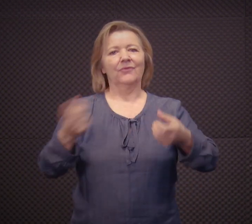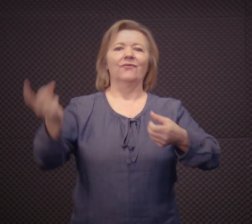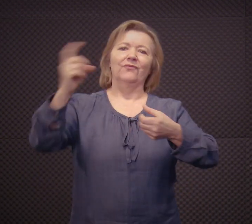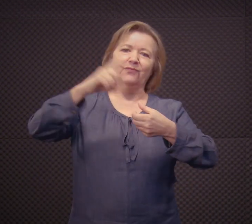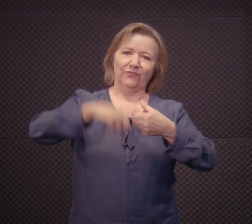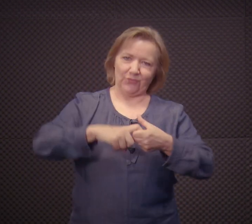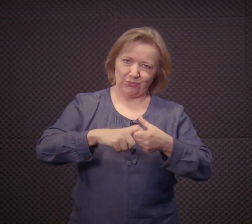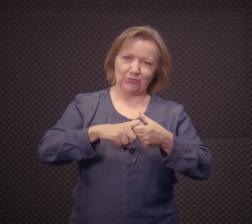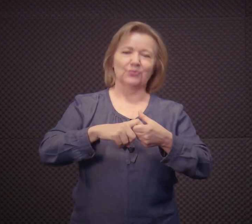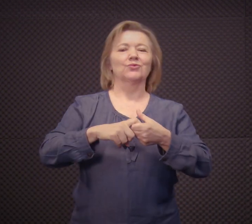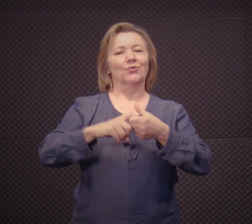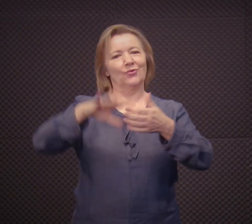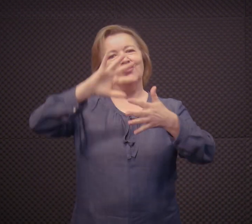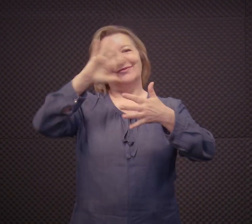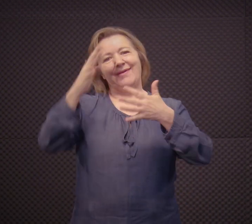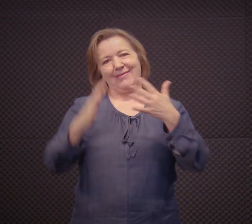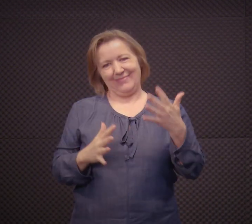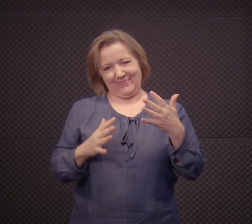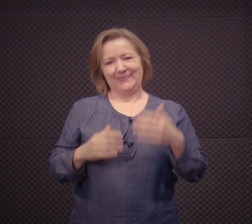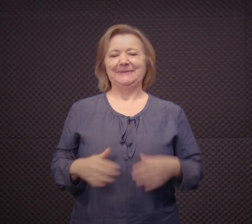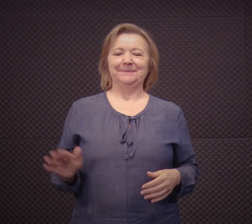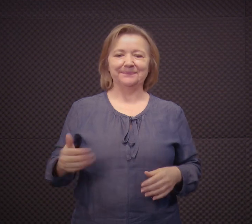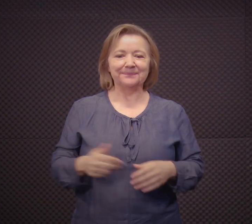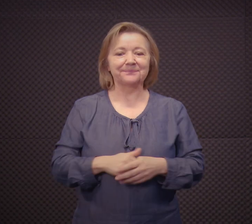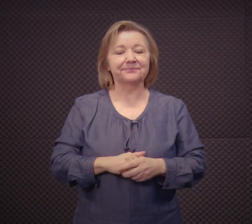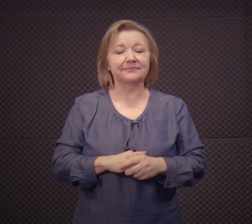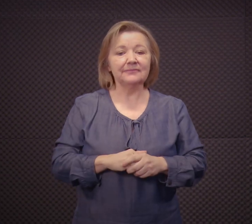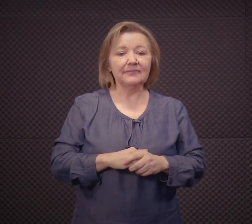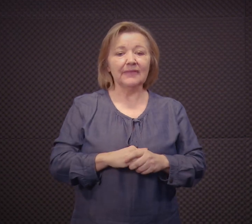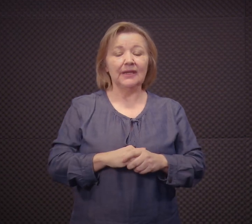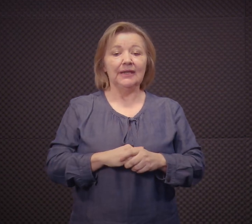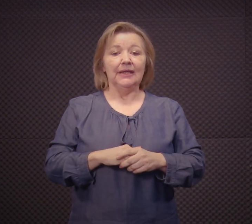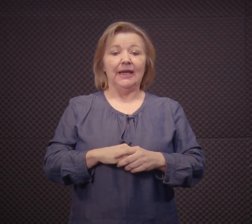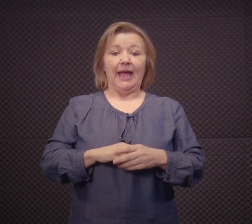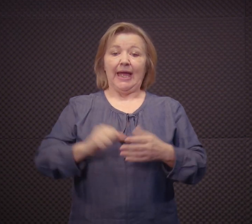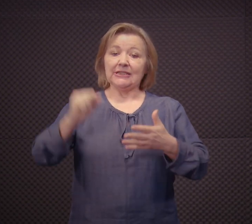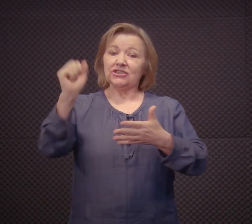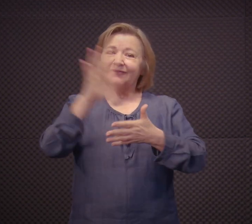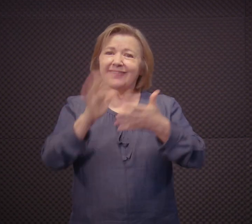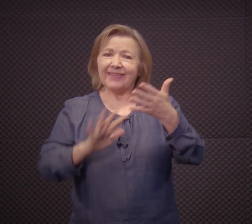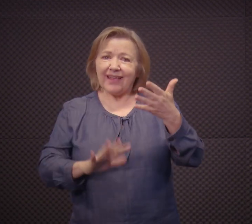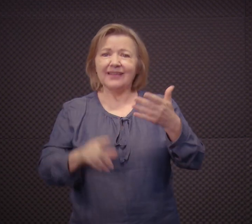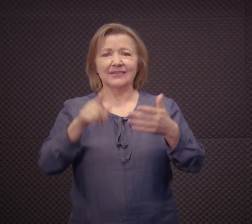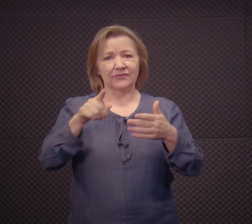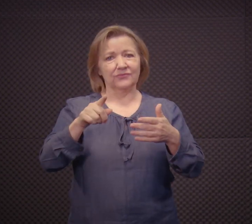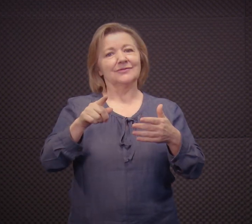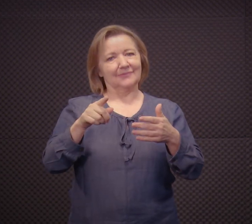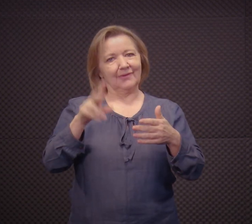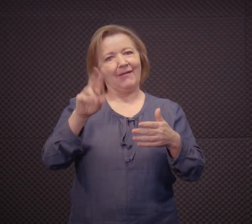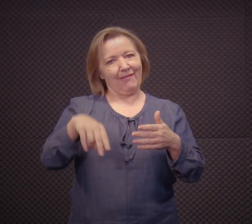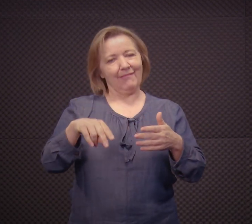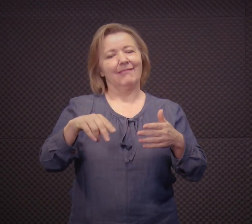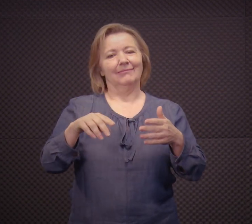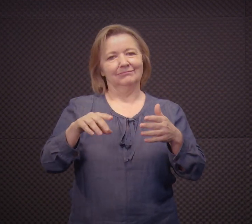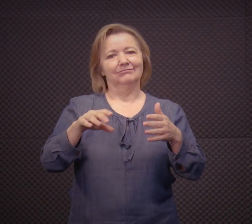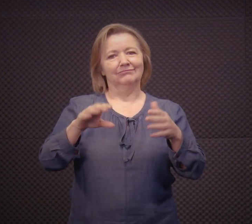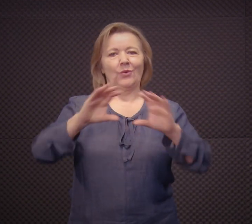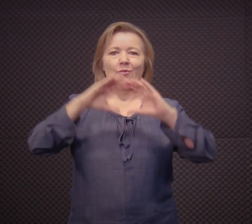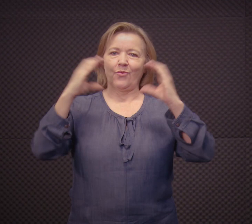sofreram muito, né? Por conta dessa oralidade. Então, a atividade que